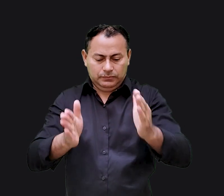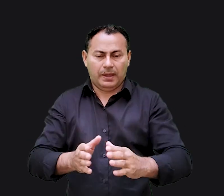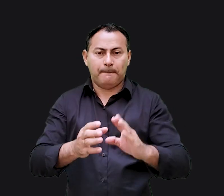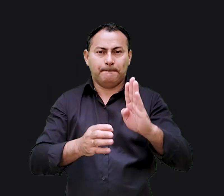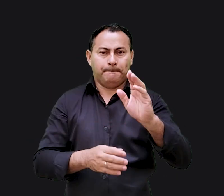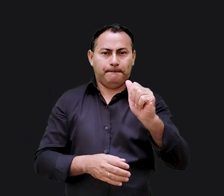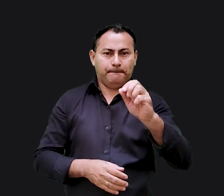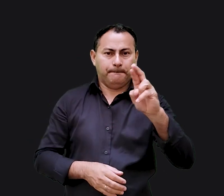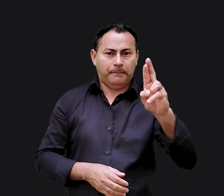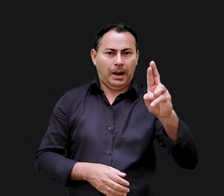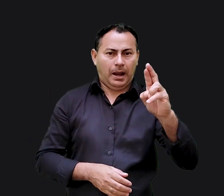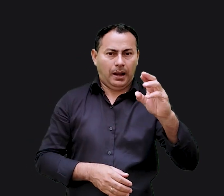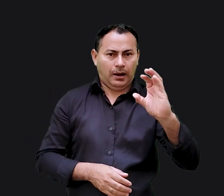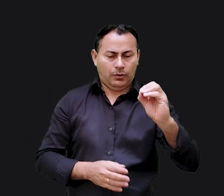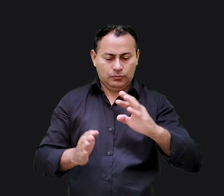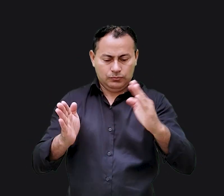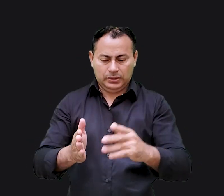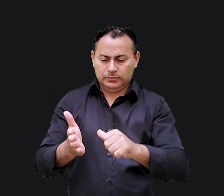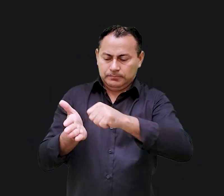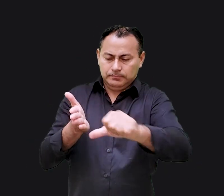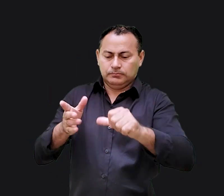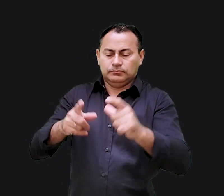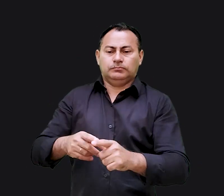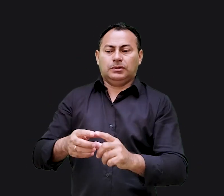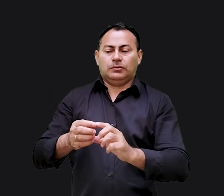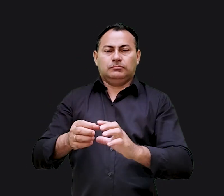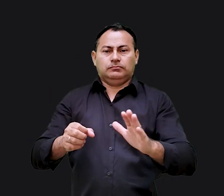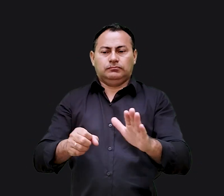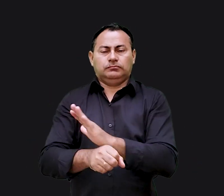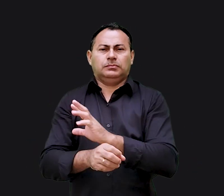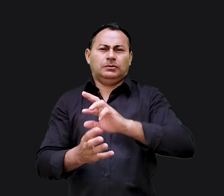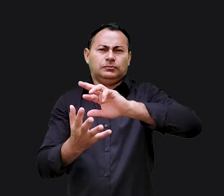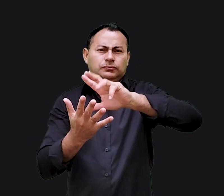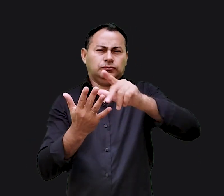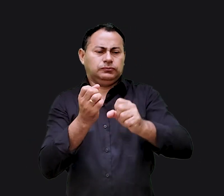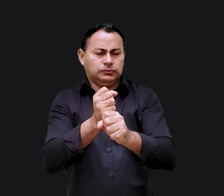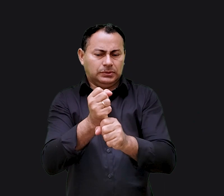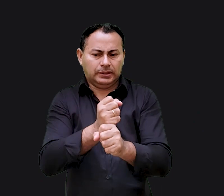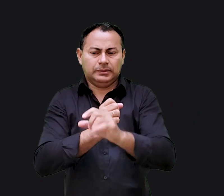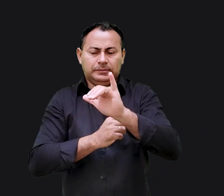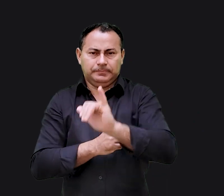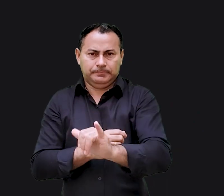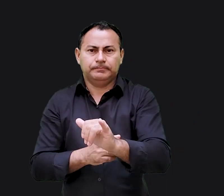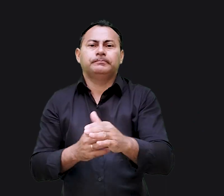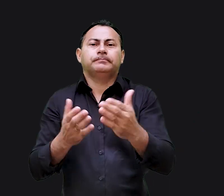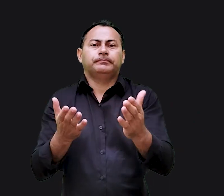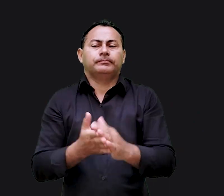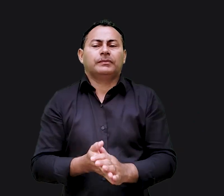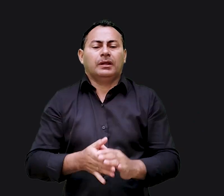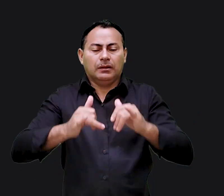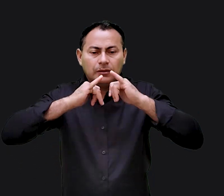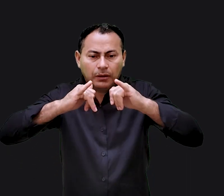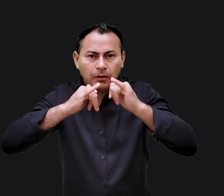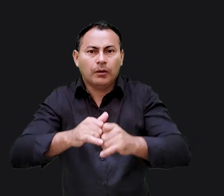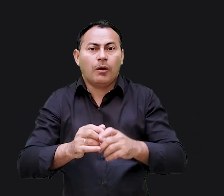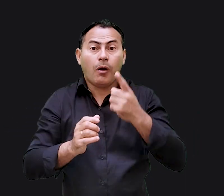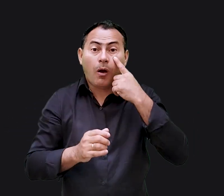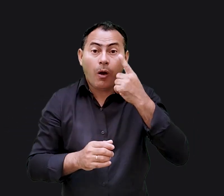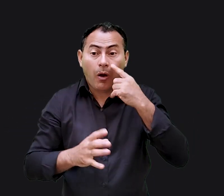jarro de barro. Selou o pote para que ficasse inviolável por vários anos. Então, ele pregou,